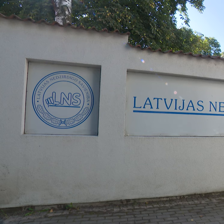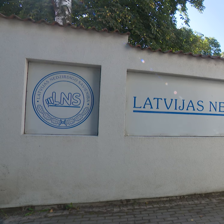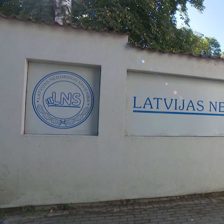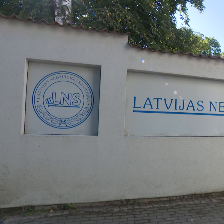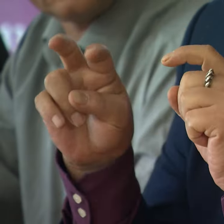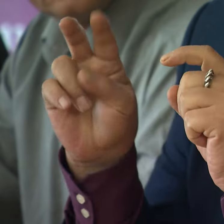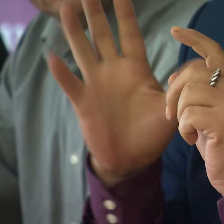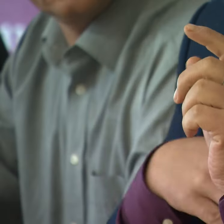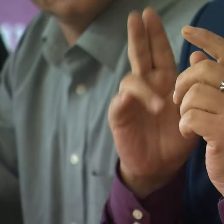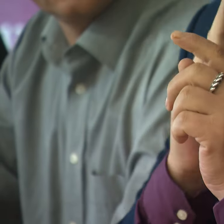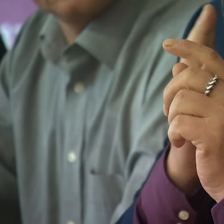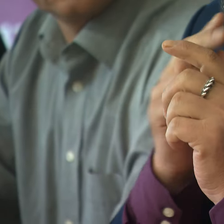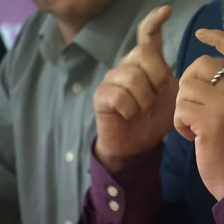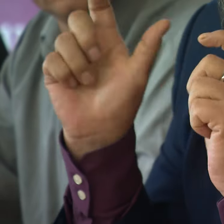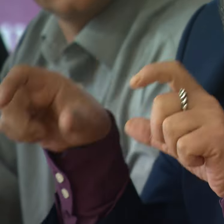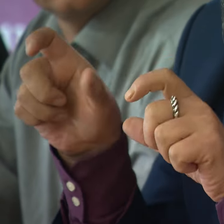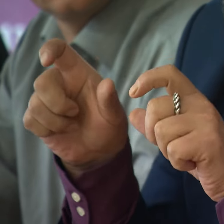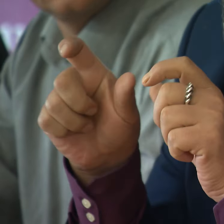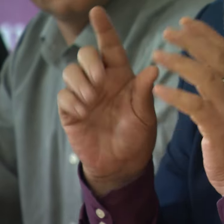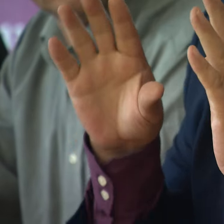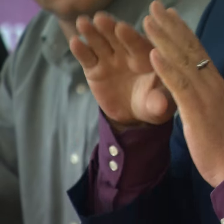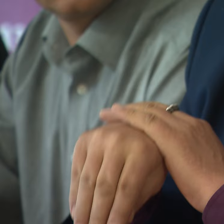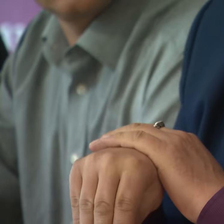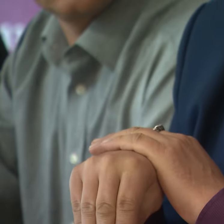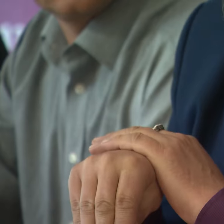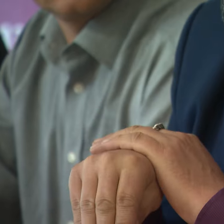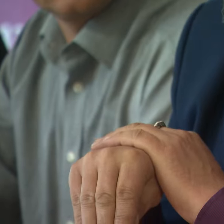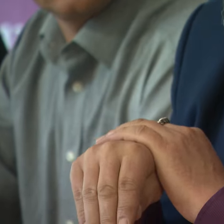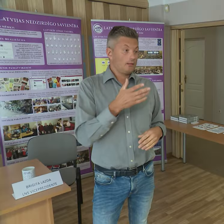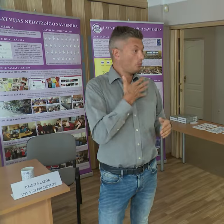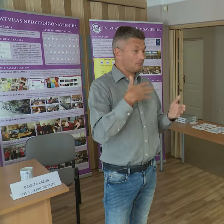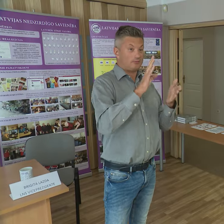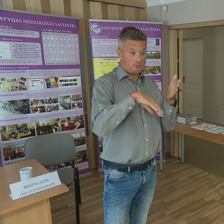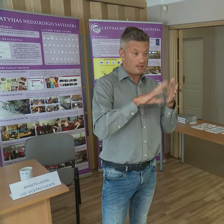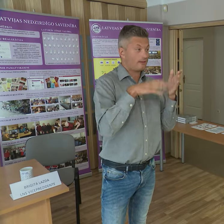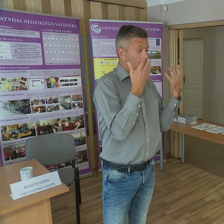birojā, lūdzot nodrošināt ar zīmi tūku visus pasākums, kas ir publiski.